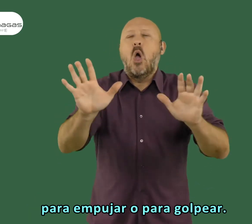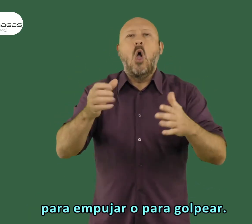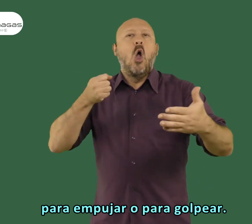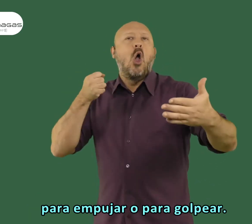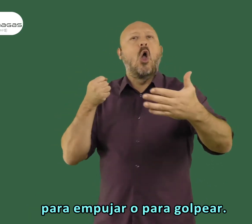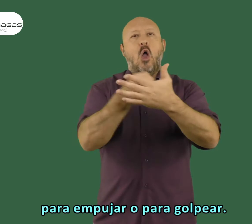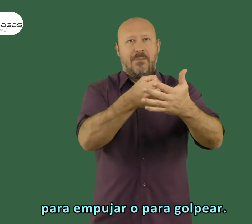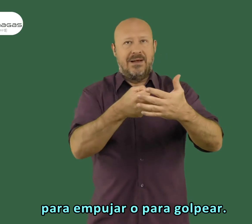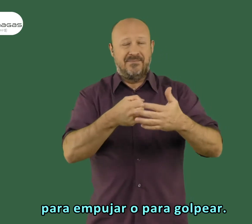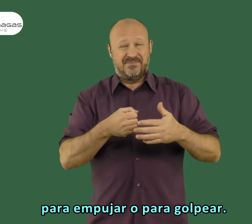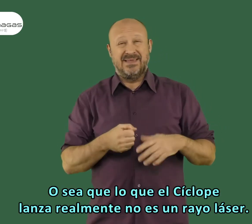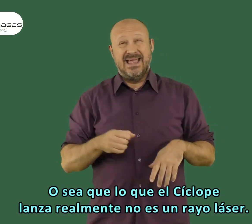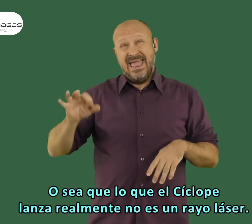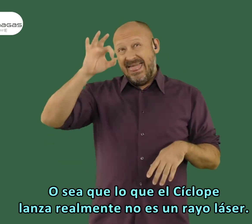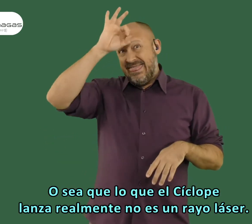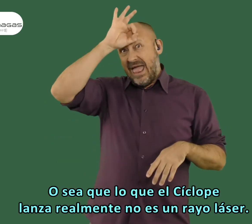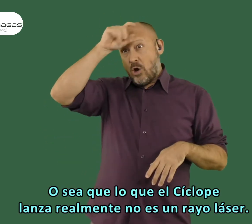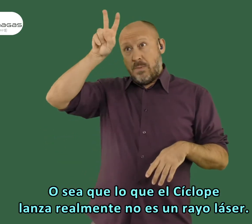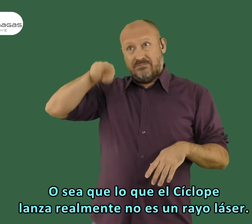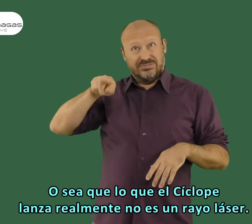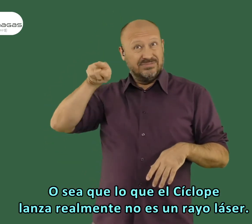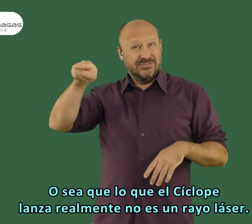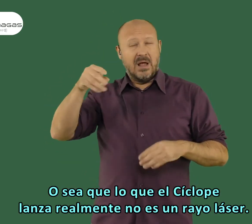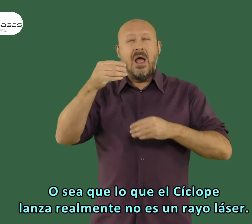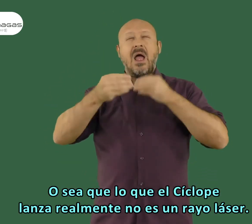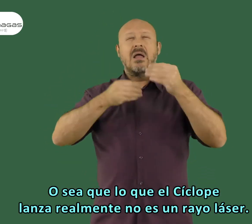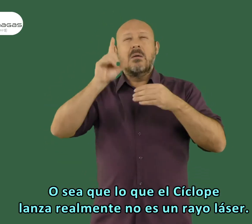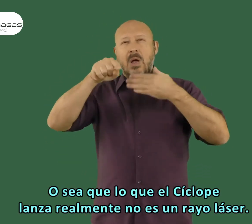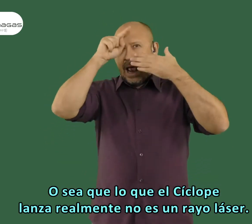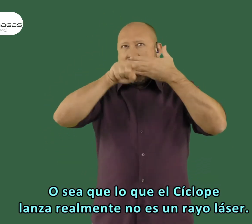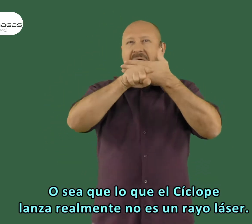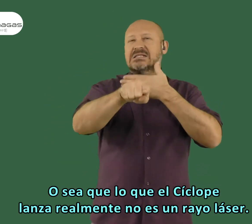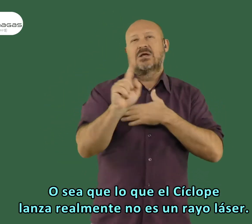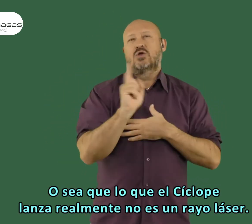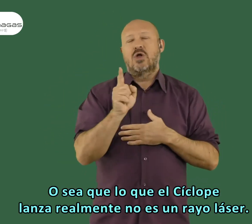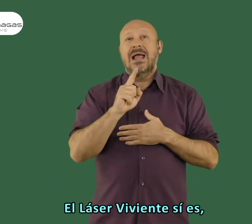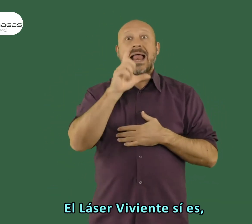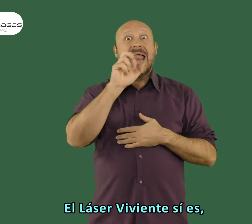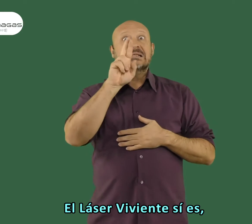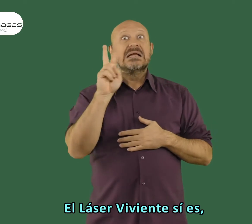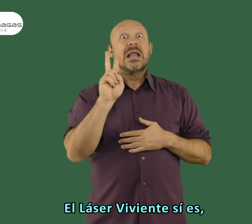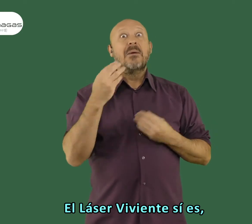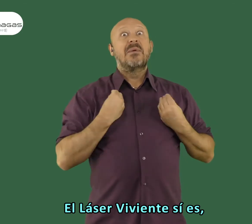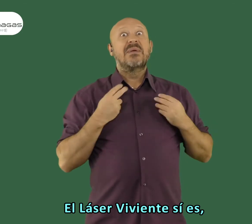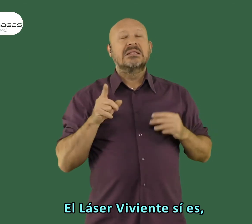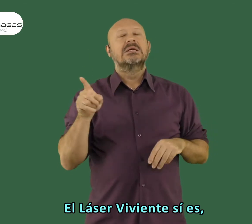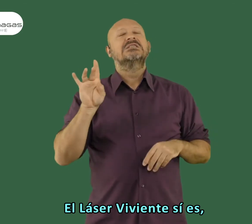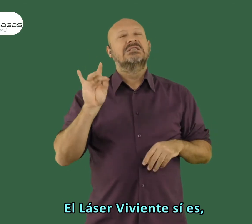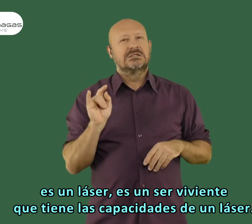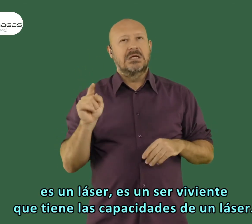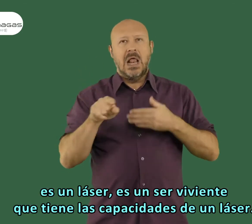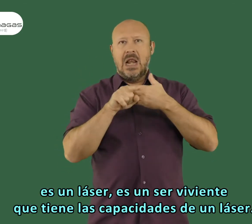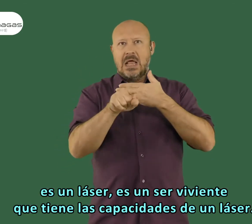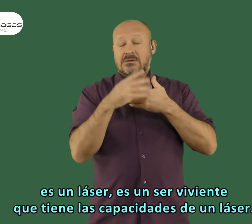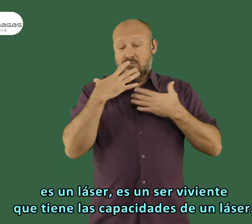empujar o para golpear. O sea, que lo que el Cíclope lanza realmente no es un rayo láser. El láser viviente sí es